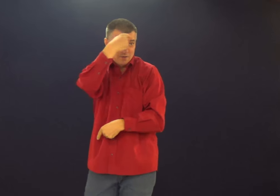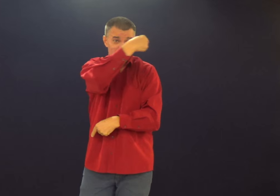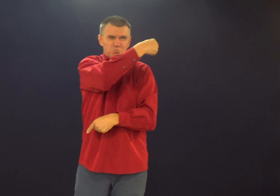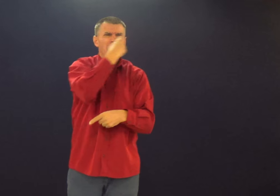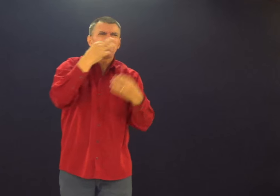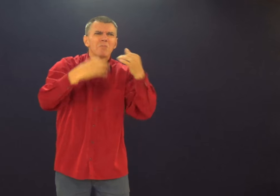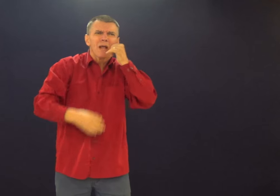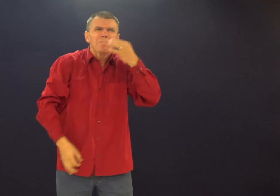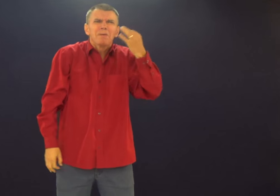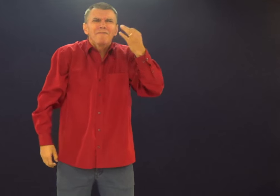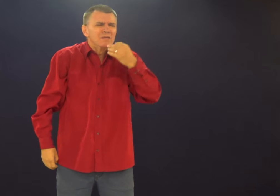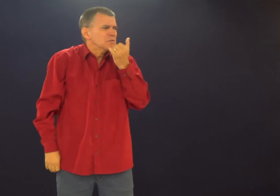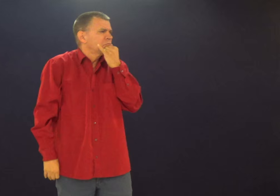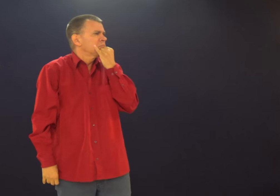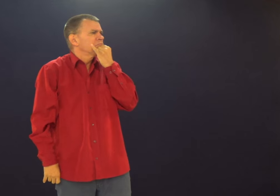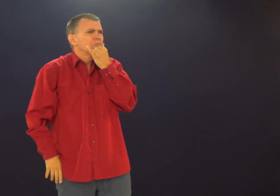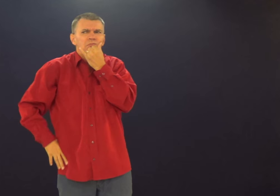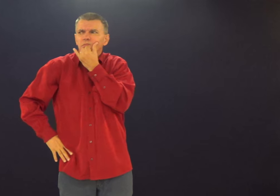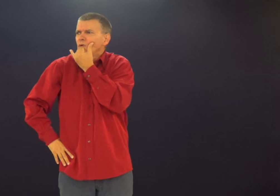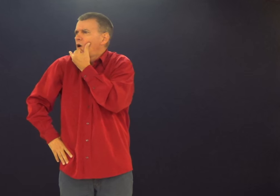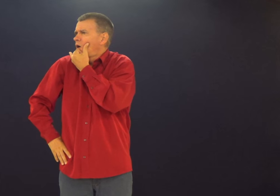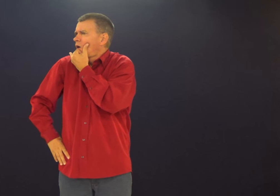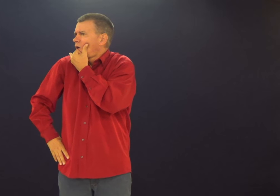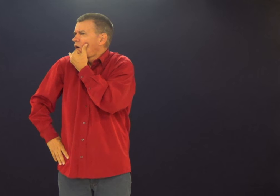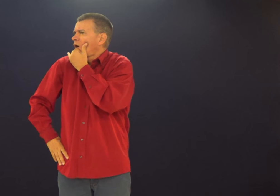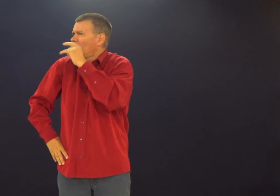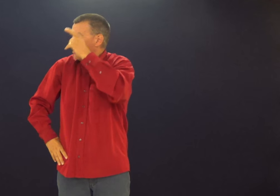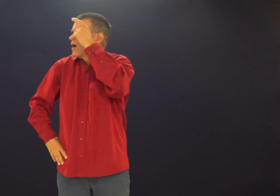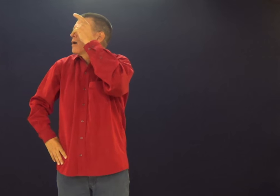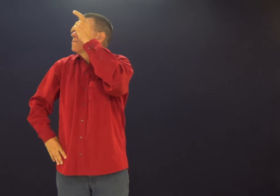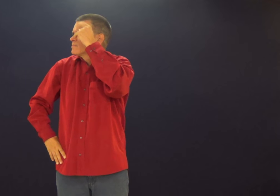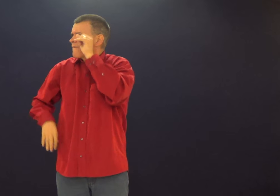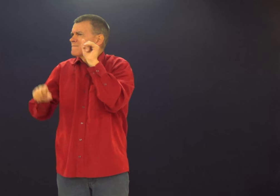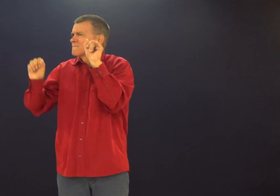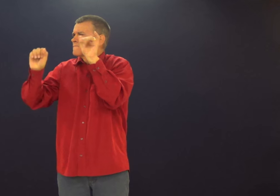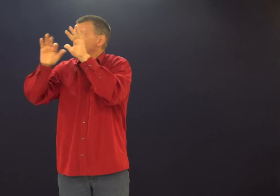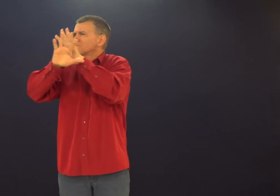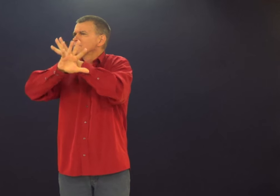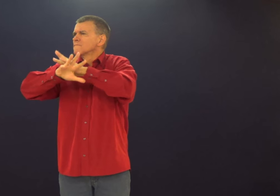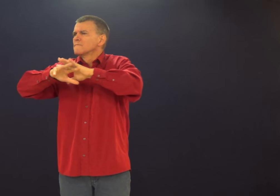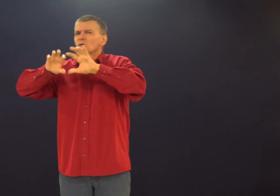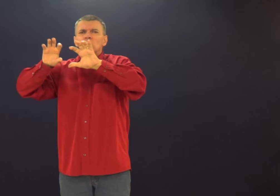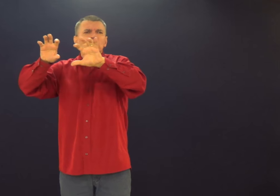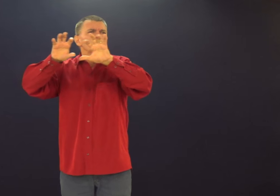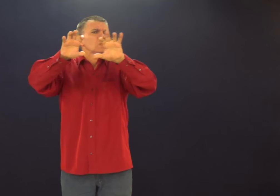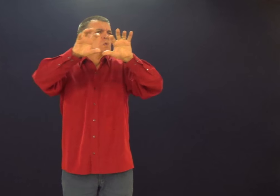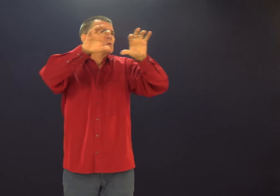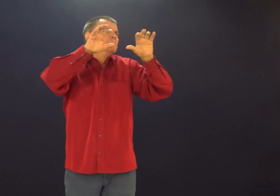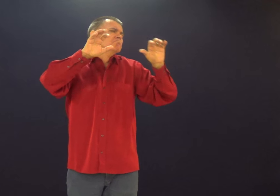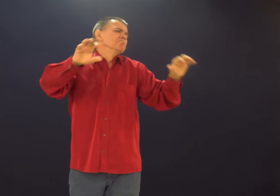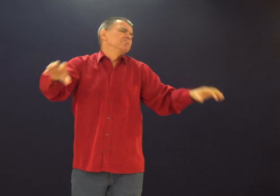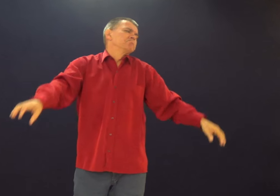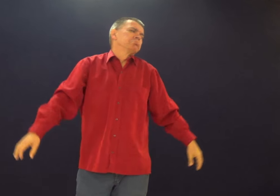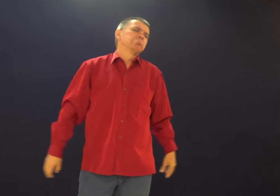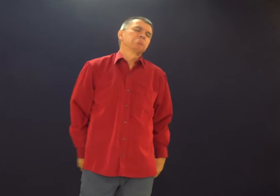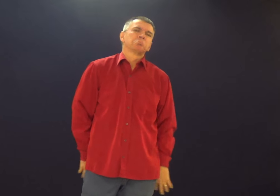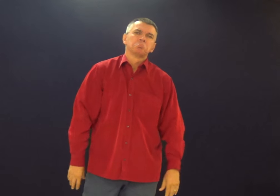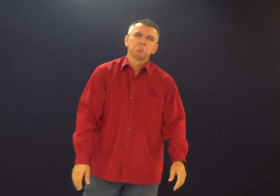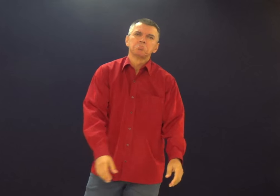O diabo. Você viu? Disfarçada em mulher. Uma coisa meio embaçada. A gente não sabe.